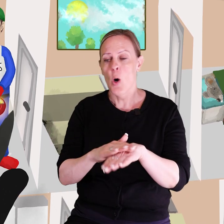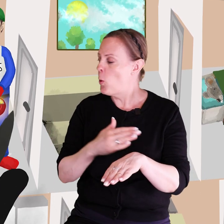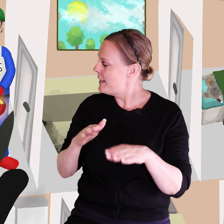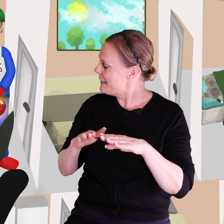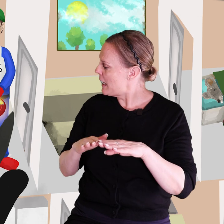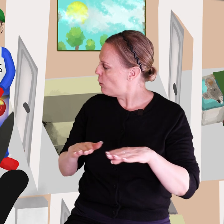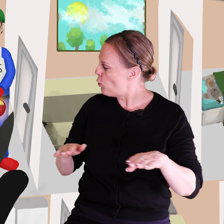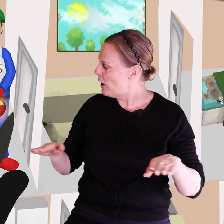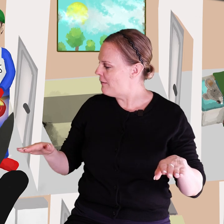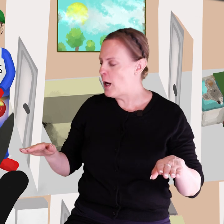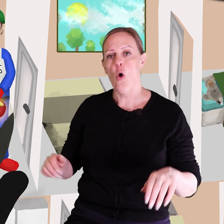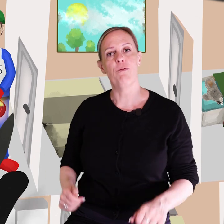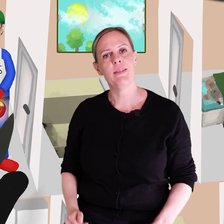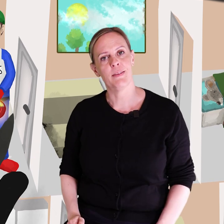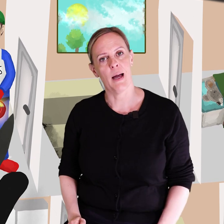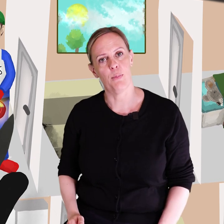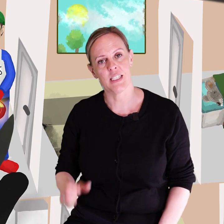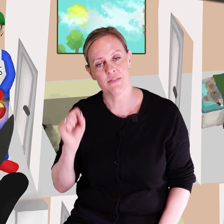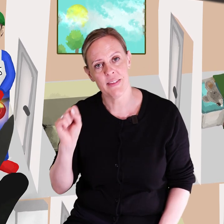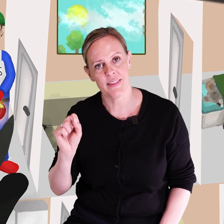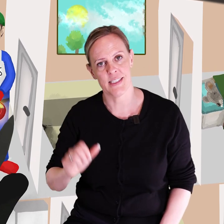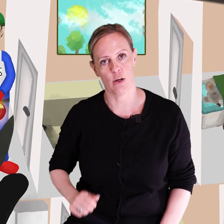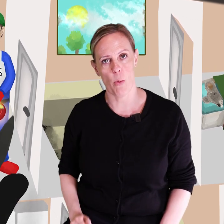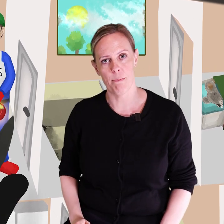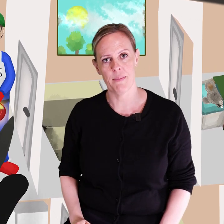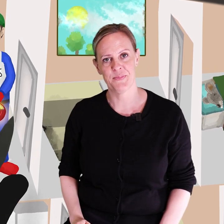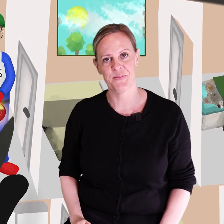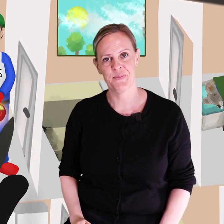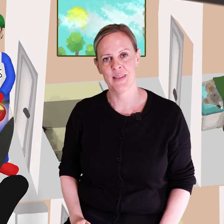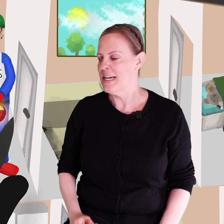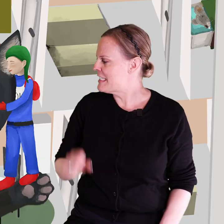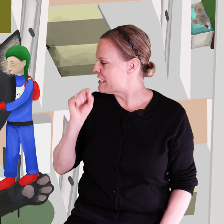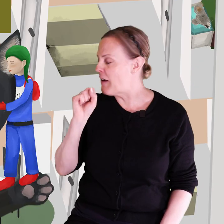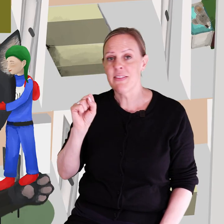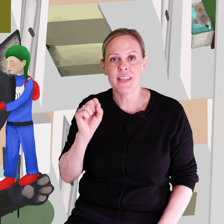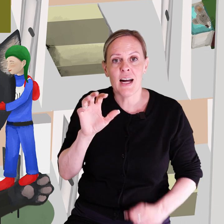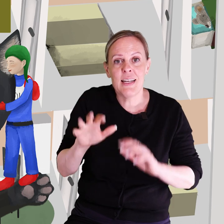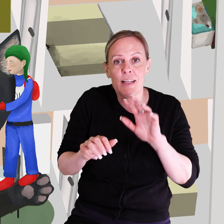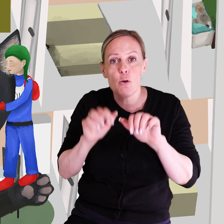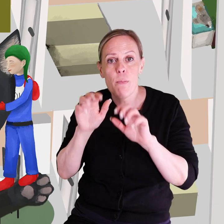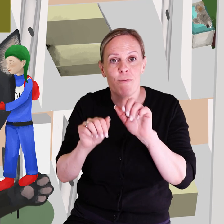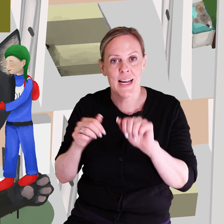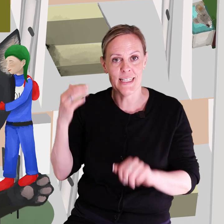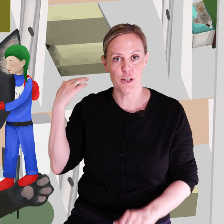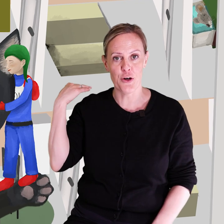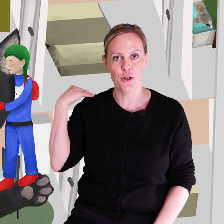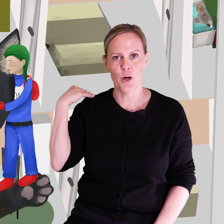hon ligger på golvet och väntar på att Svante ska komma. Svante, han klättrar upp för hennes rygg.